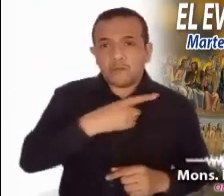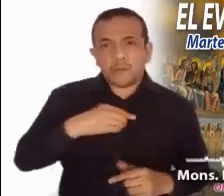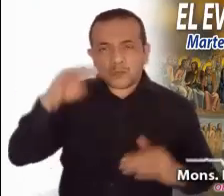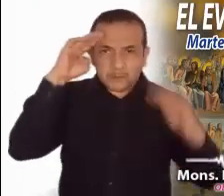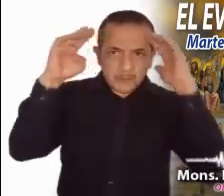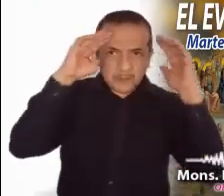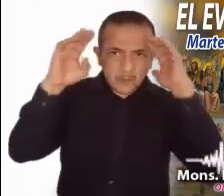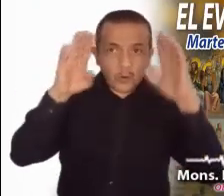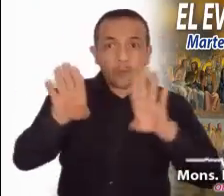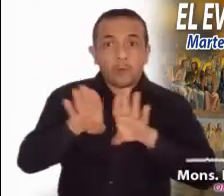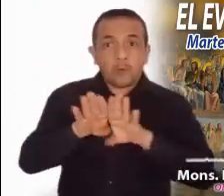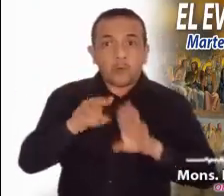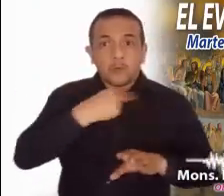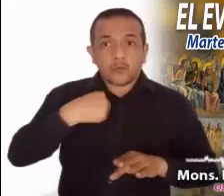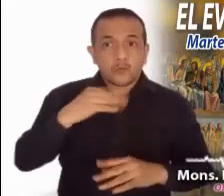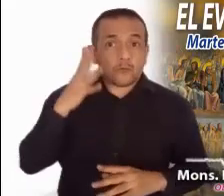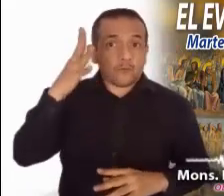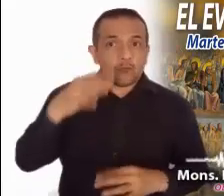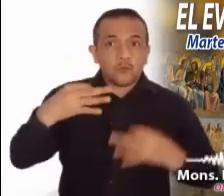sobre las que seremos juzgados.